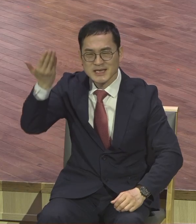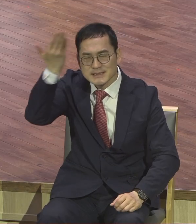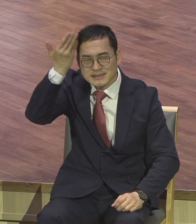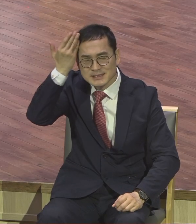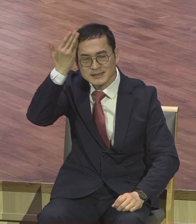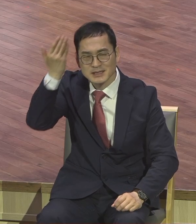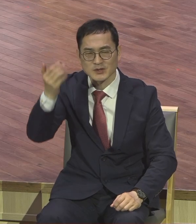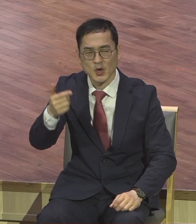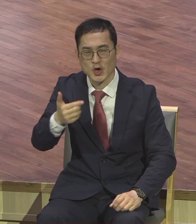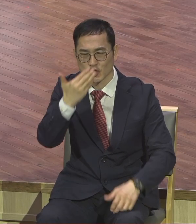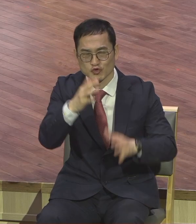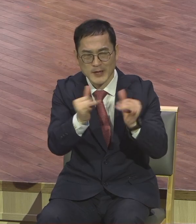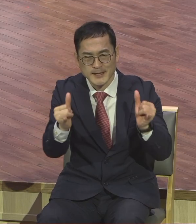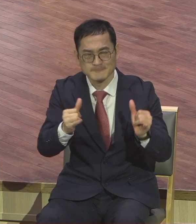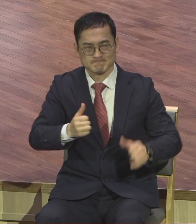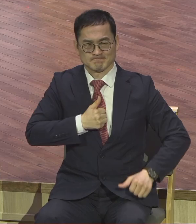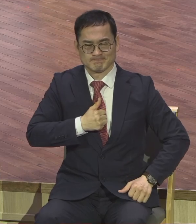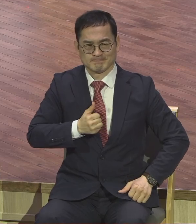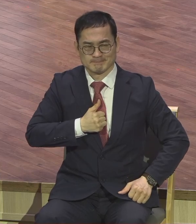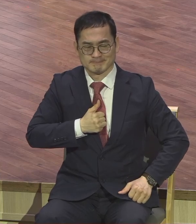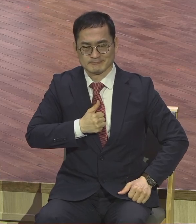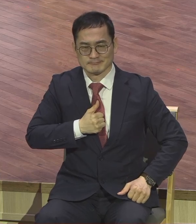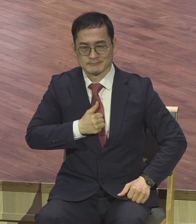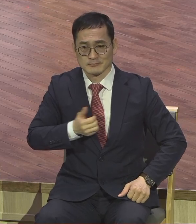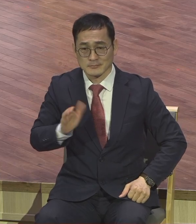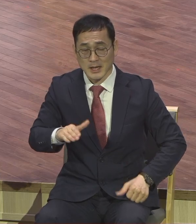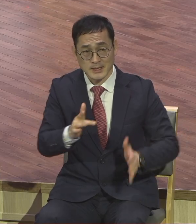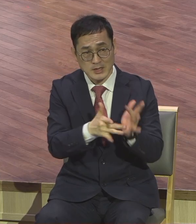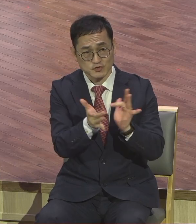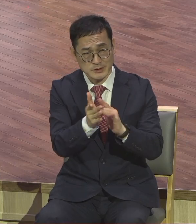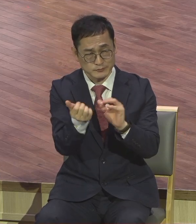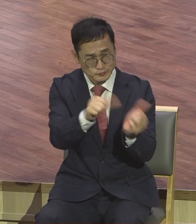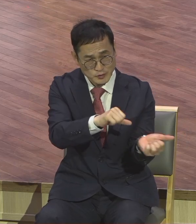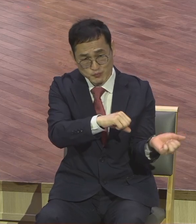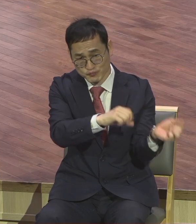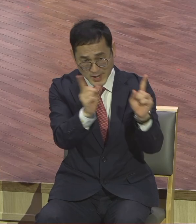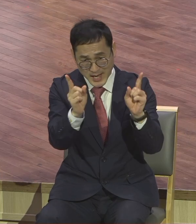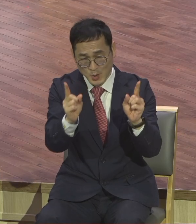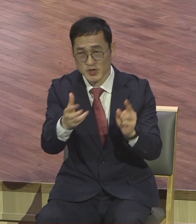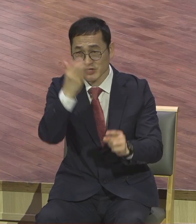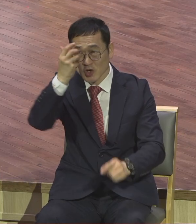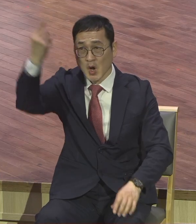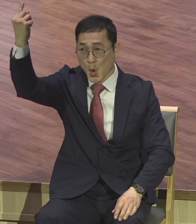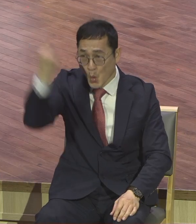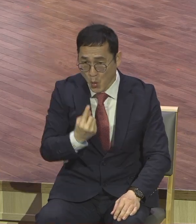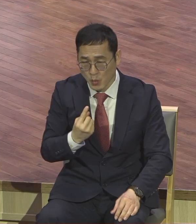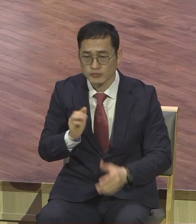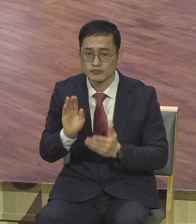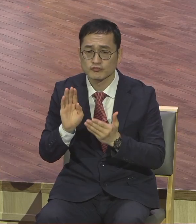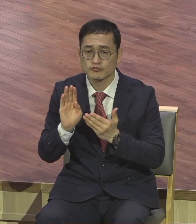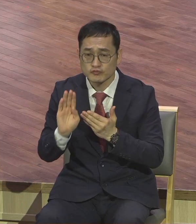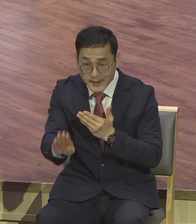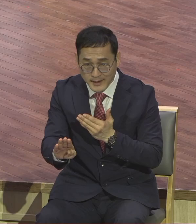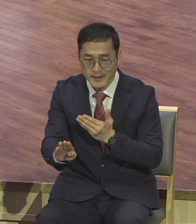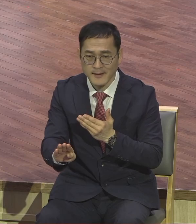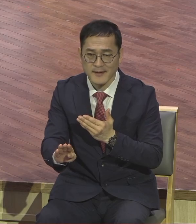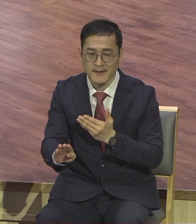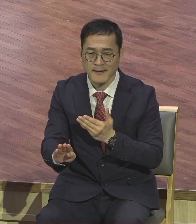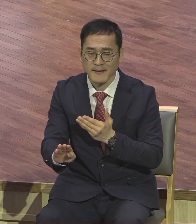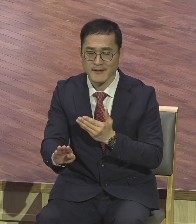예수님이 부활하시고 마가다락방에 성령을 체험한 이후에 이들의 일생은 확실하게 바뀌었습니다. 그들의